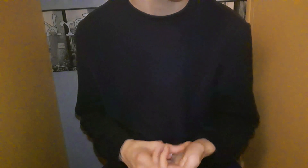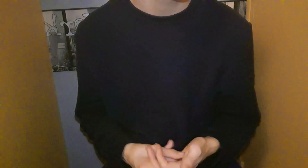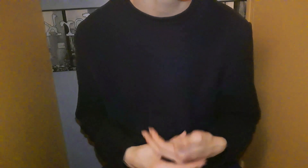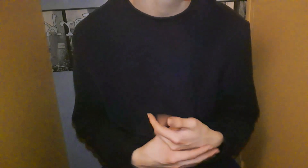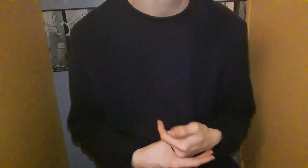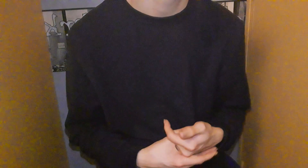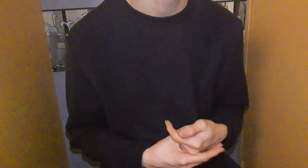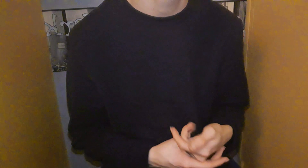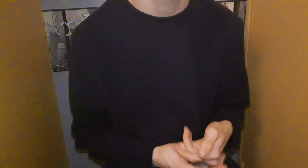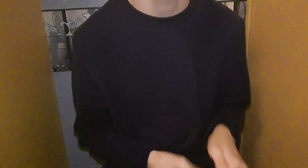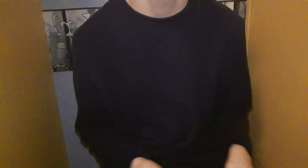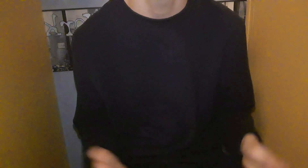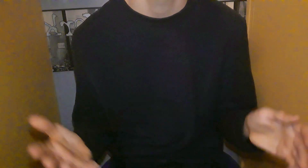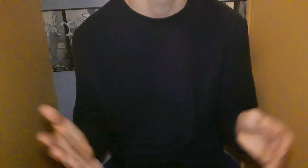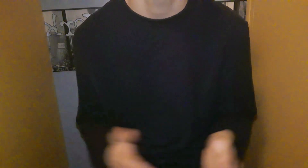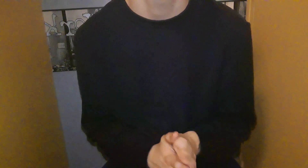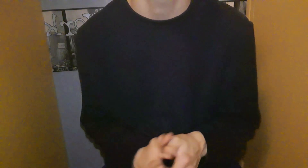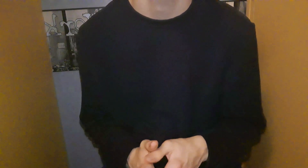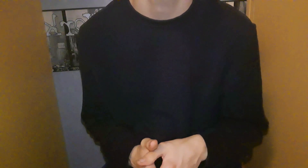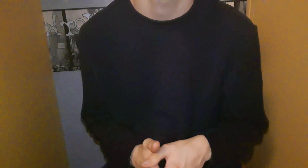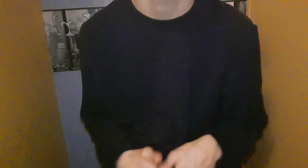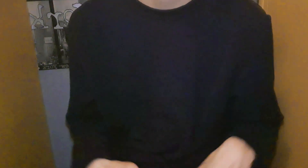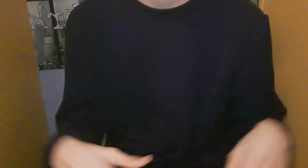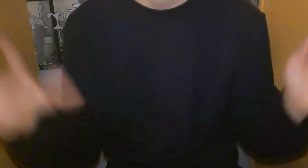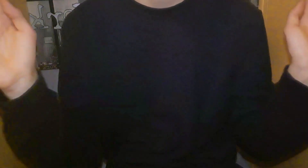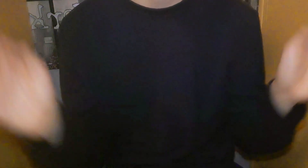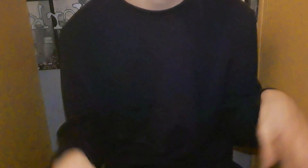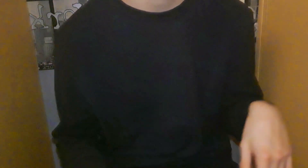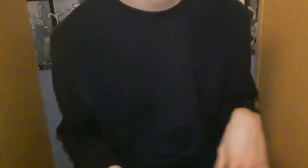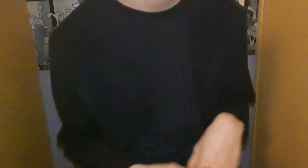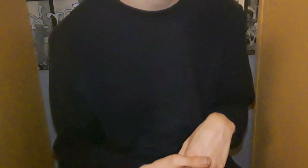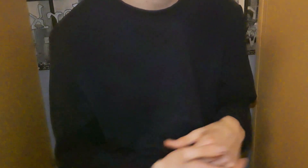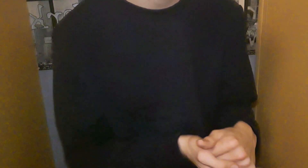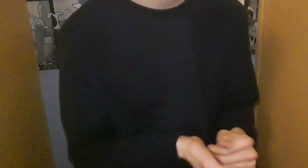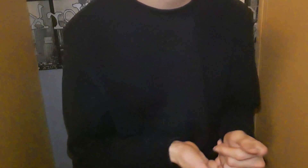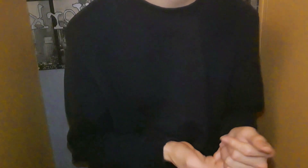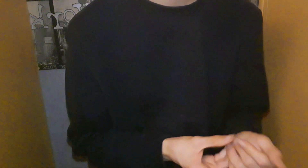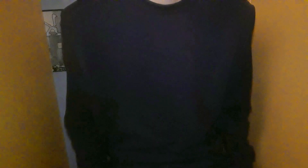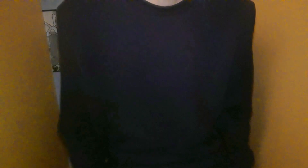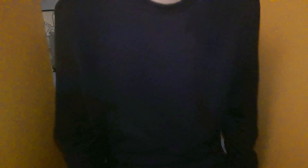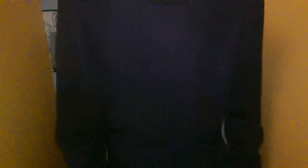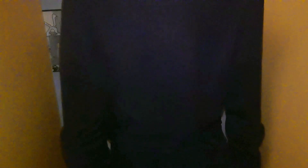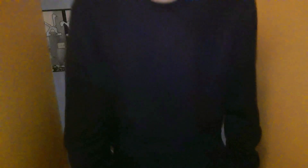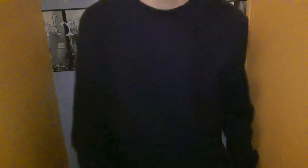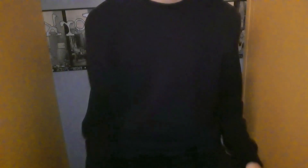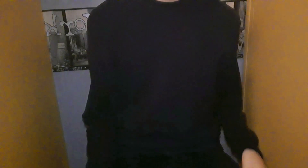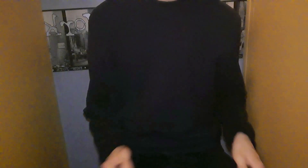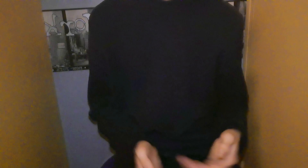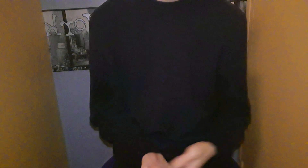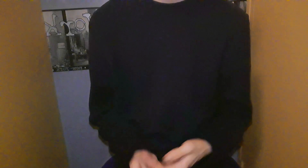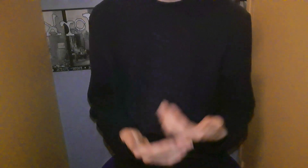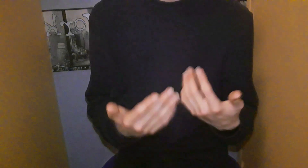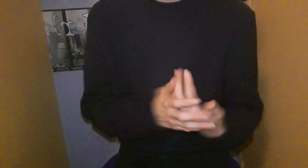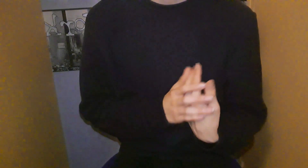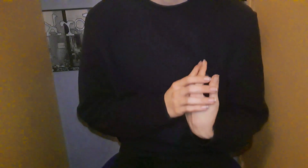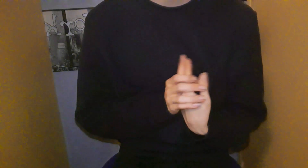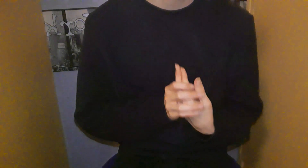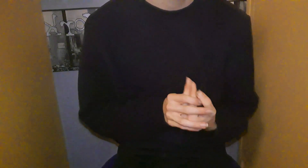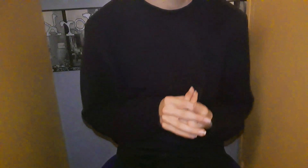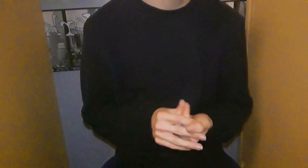C'est comme il y personnes Qui chantent quand même vraiment bien Ou des trucs comme ça Mais Voilà Je sais pas Les mats, c'est l'une